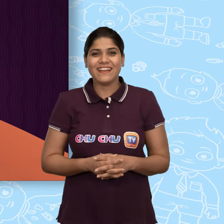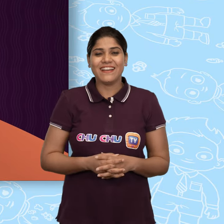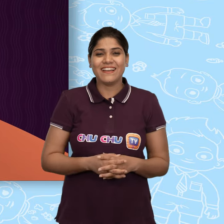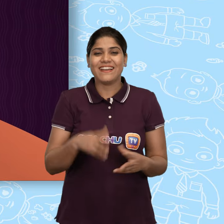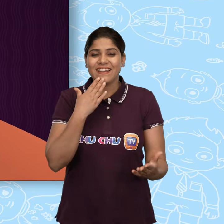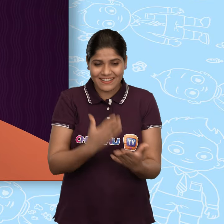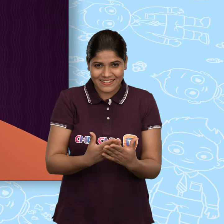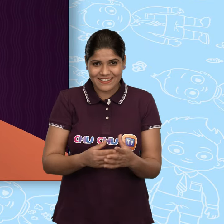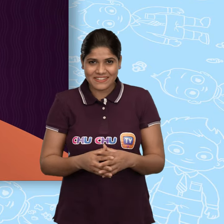धन्यवाद